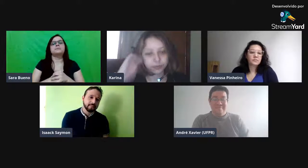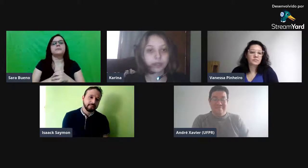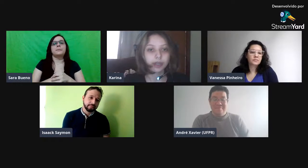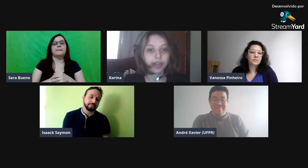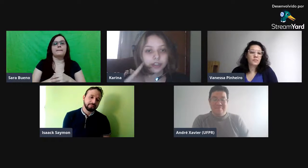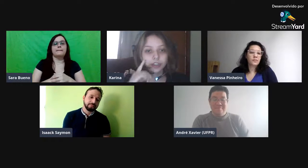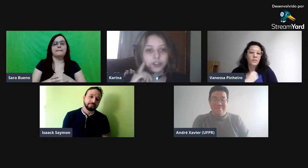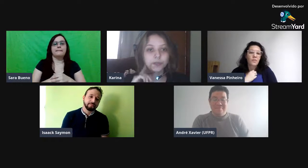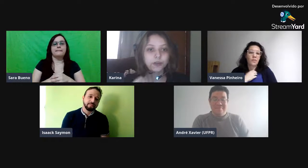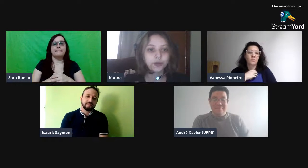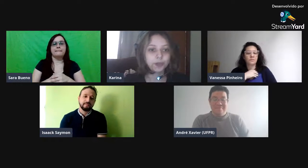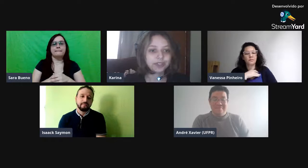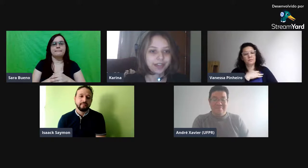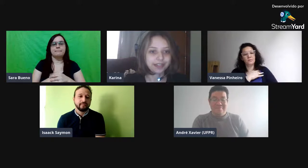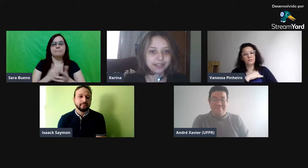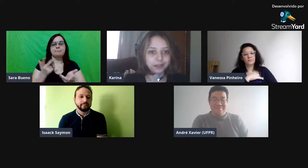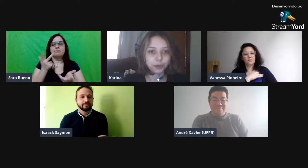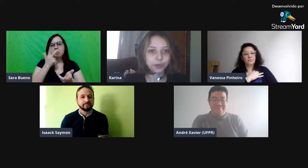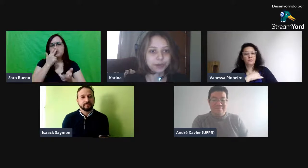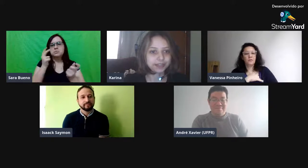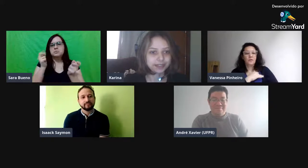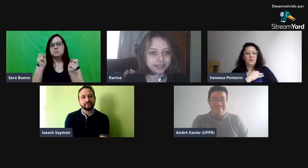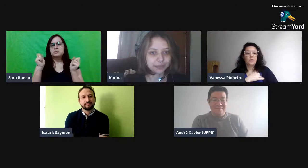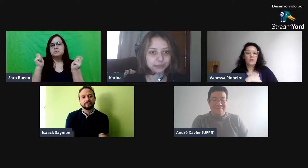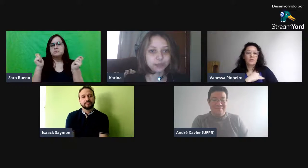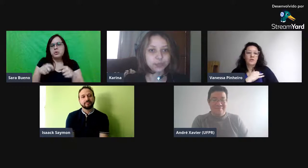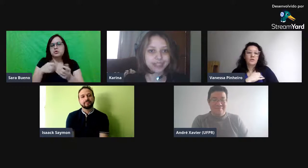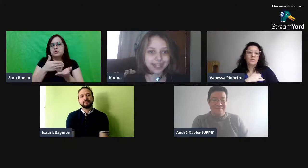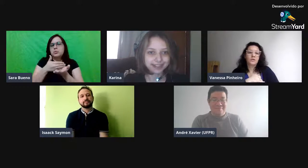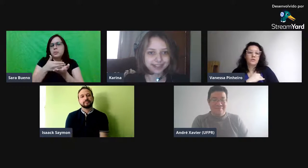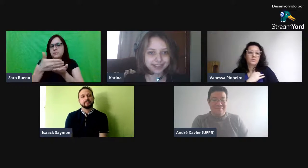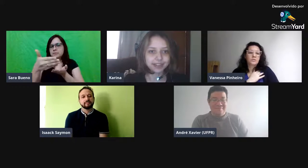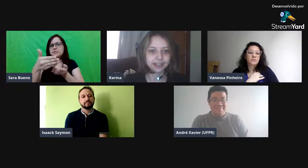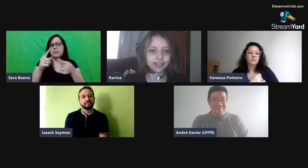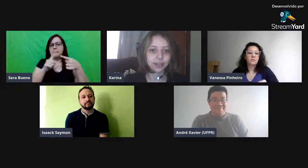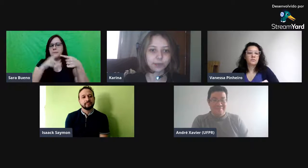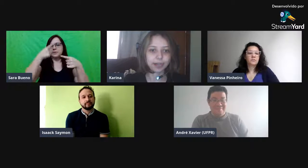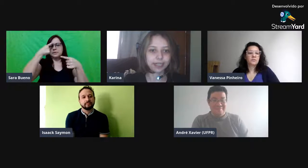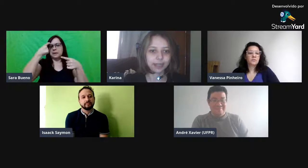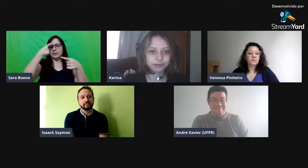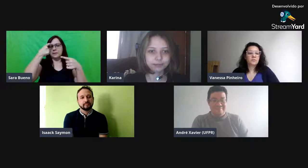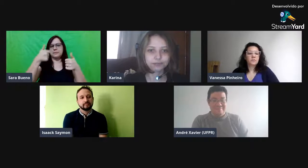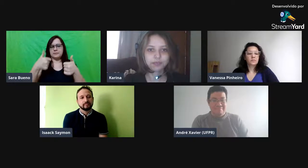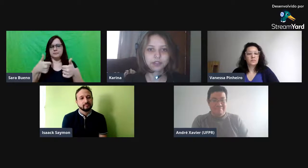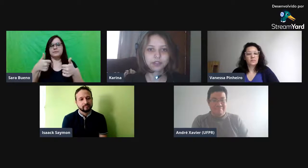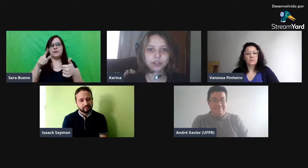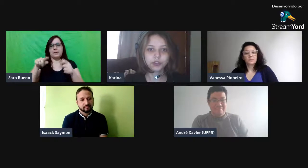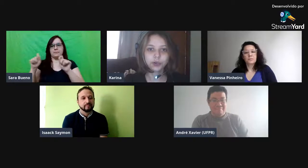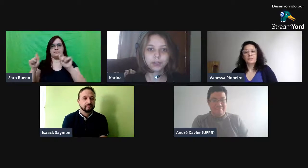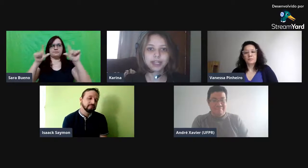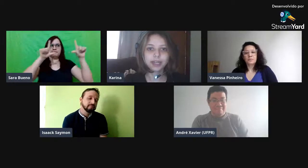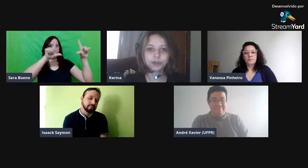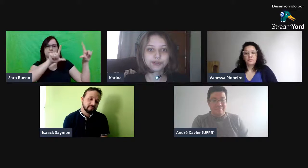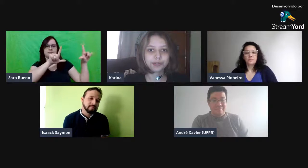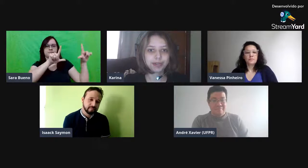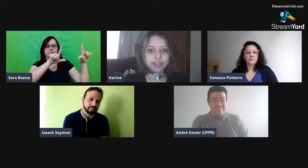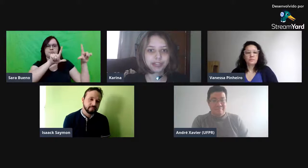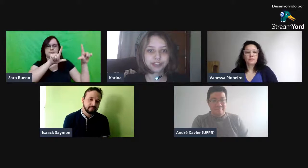Acho que a gente pode começar então com a apresentação do Isaac, que é um painel. De nome, grau de formalidade na